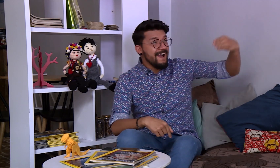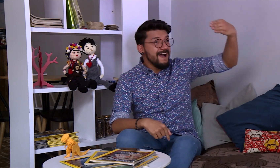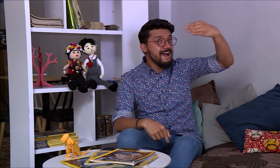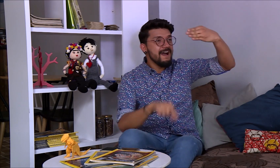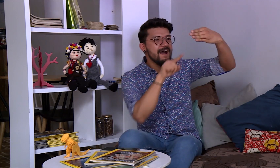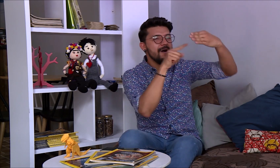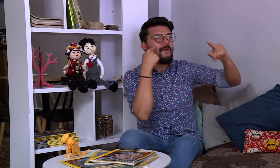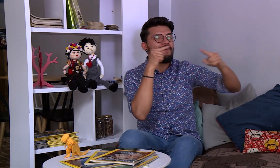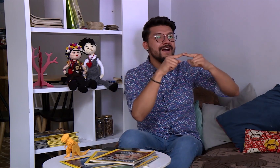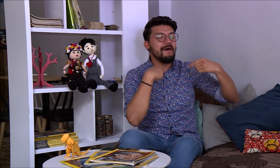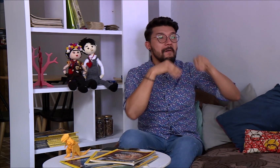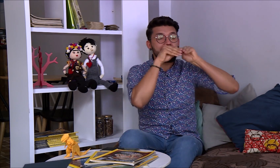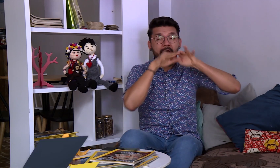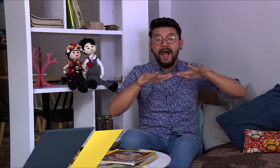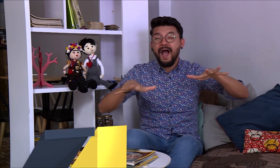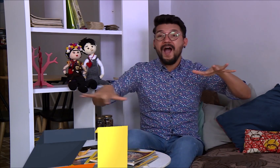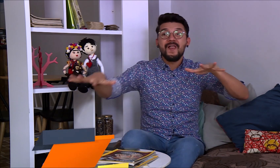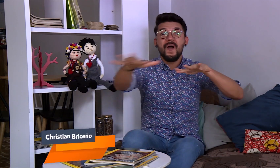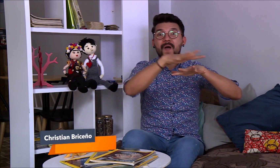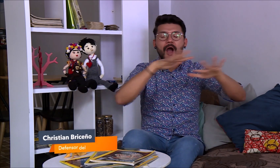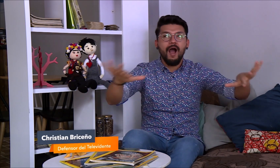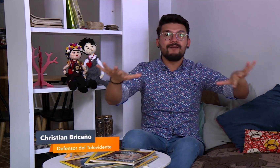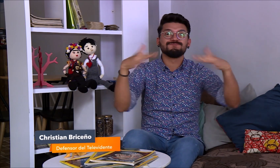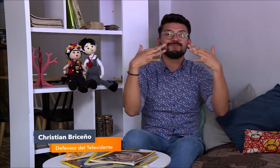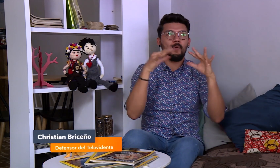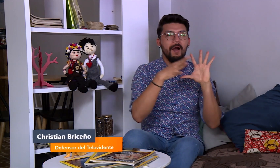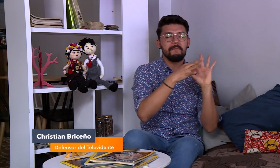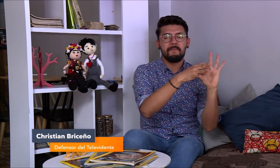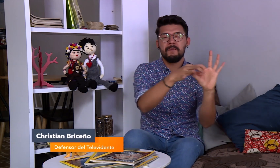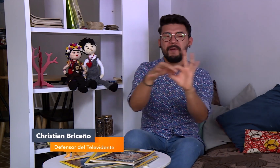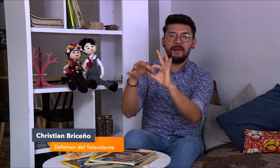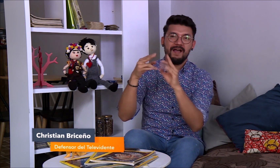Estaba grabando un video que quiero que sea tendencia en redes sociales.